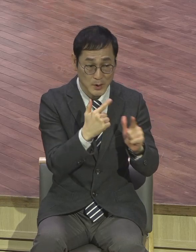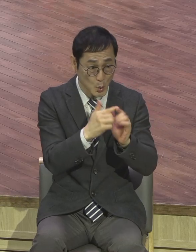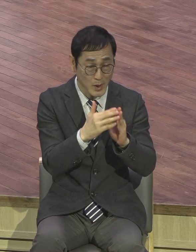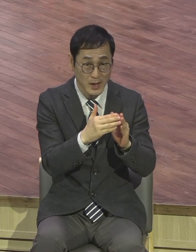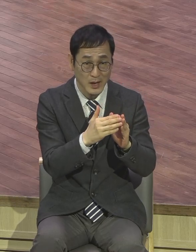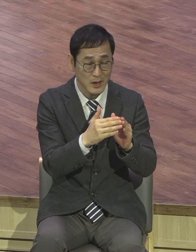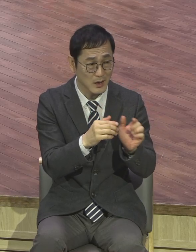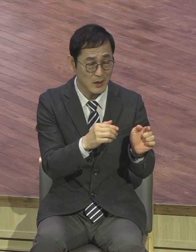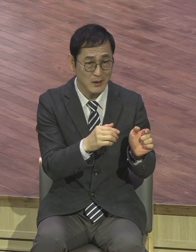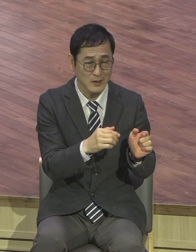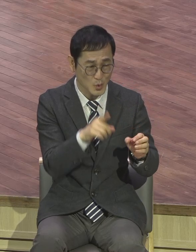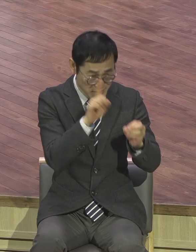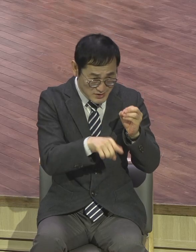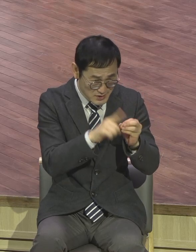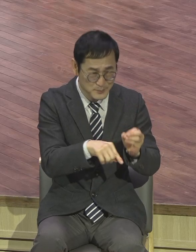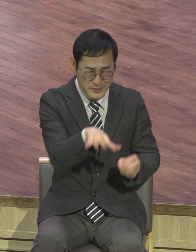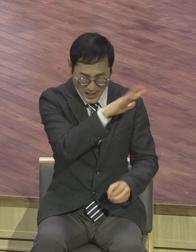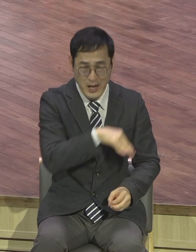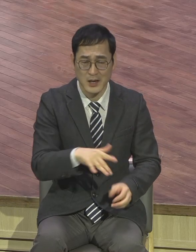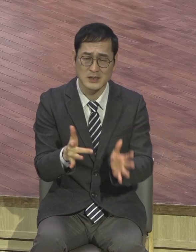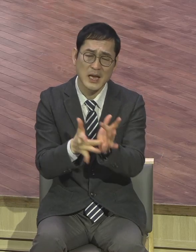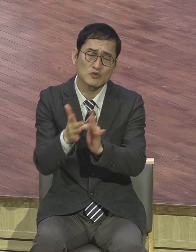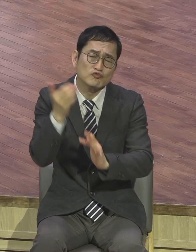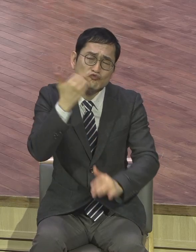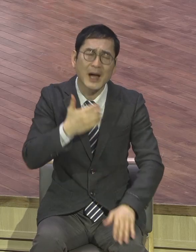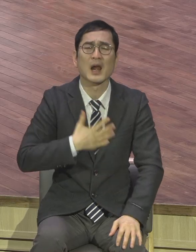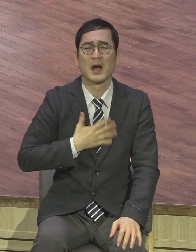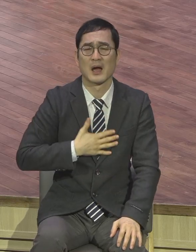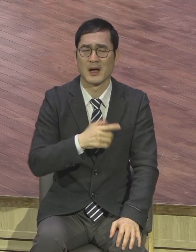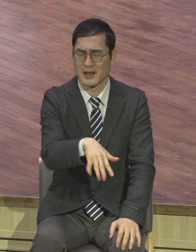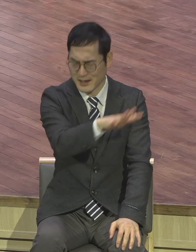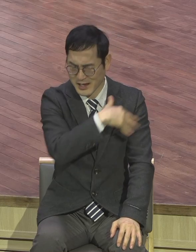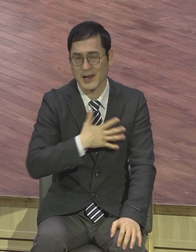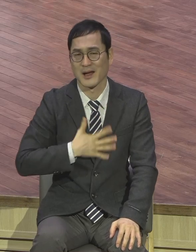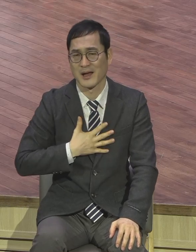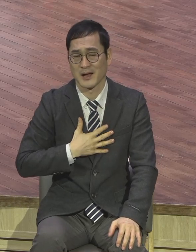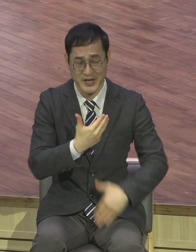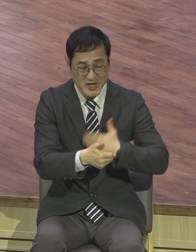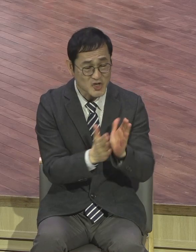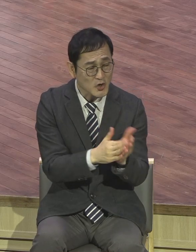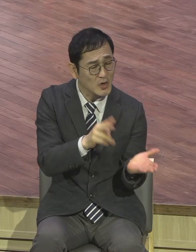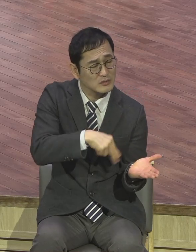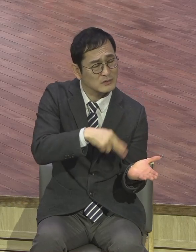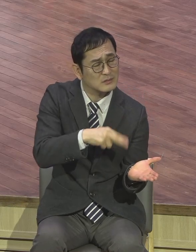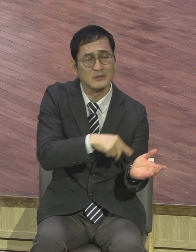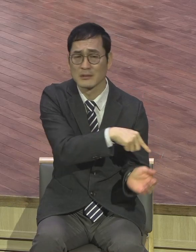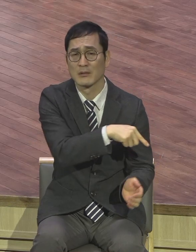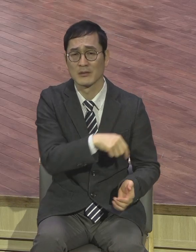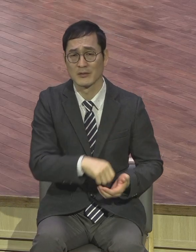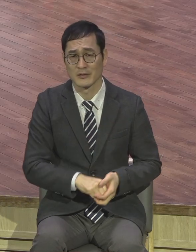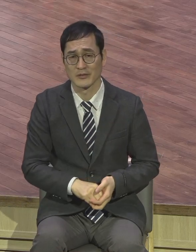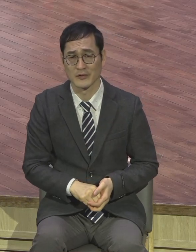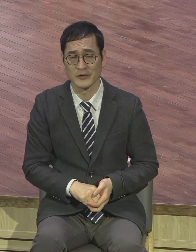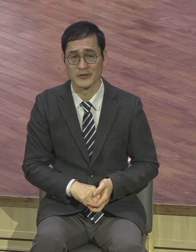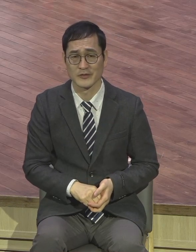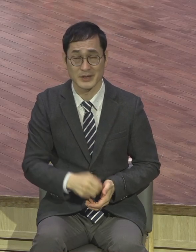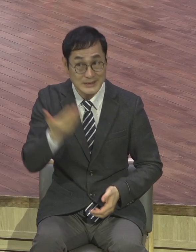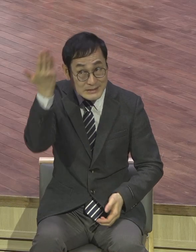성주선입도 성경 4권이나 읽으세요. 이걸 한 번 다 읽었지만은. 그런데 지식적으로는 알지만